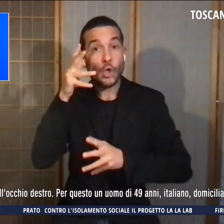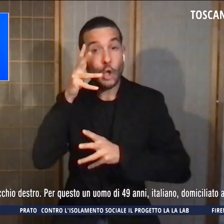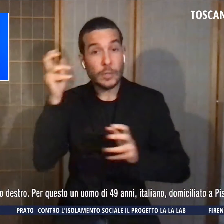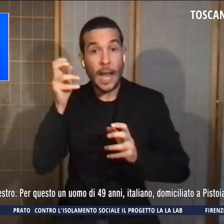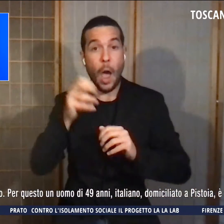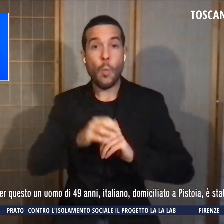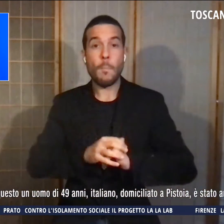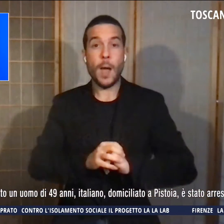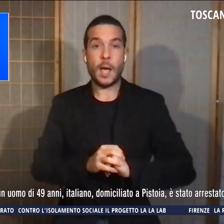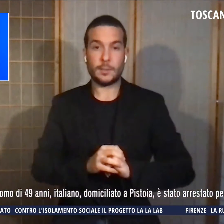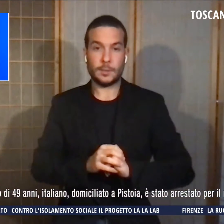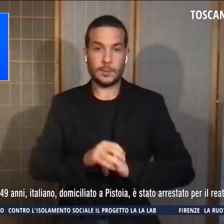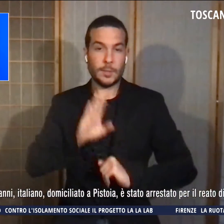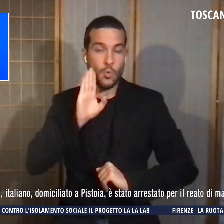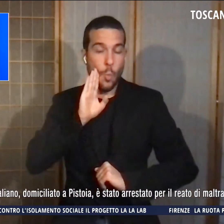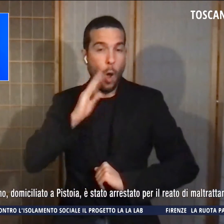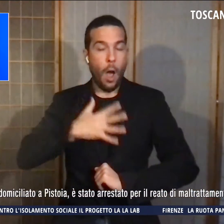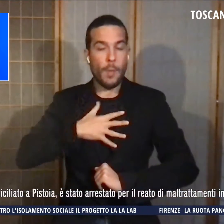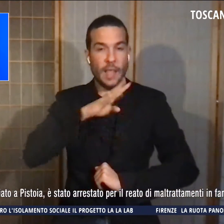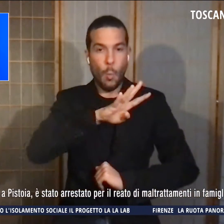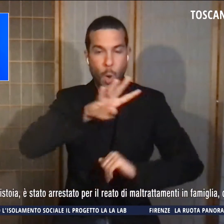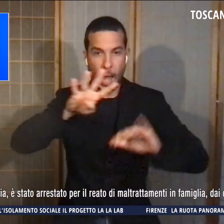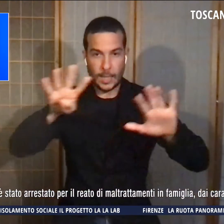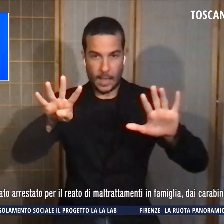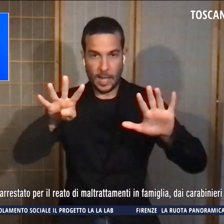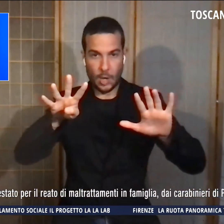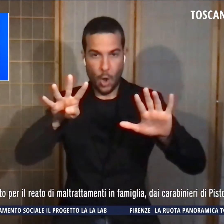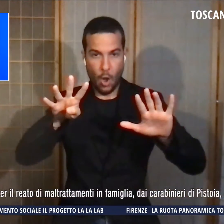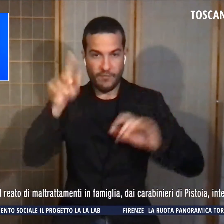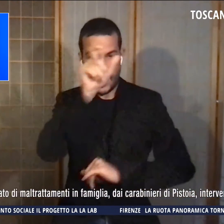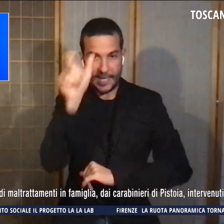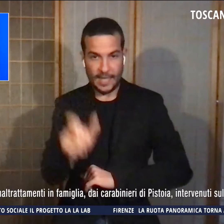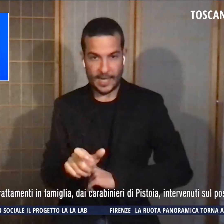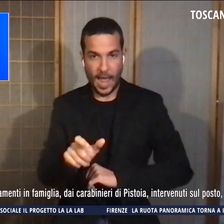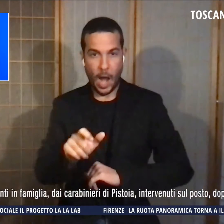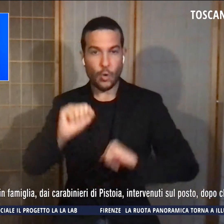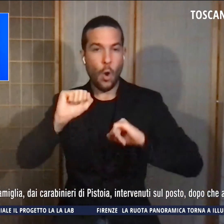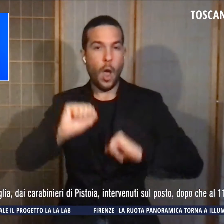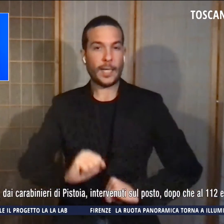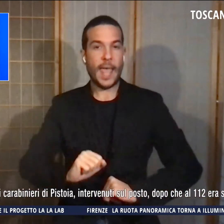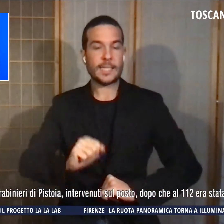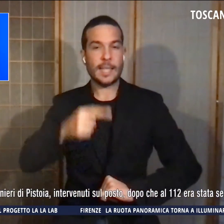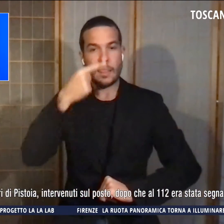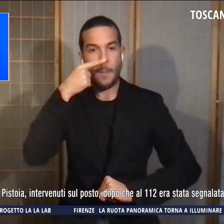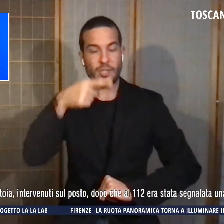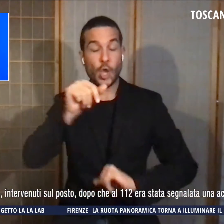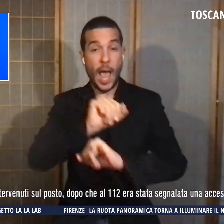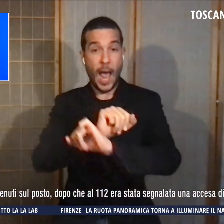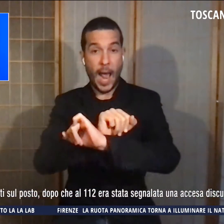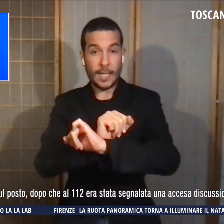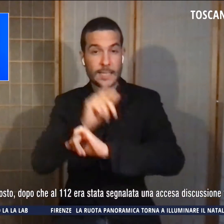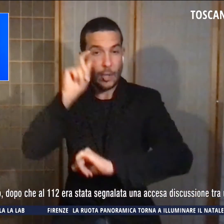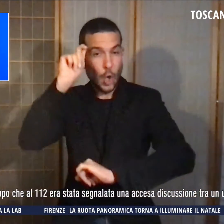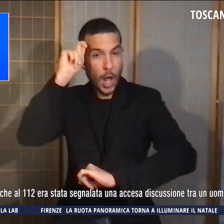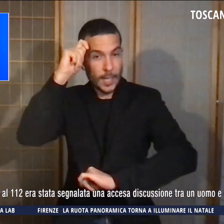un uomo di 49 anni italiano domiciliato a Pistoia è stato arrestato per il reato di maltrattamenti in